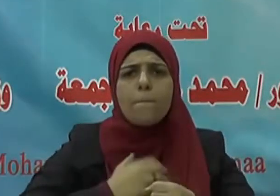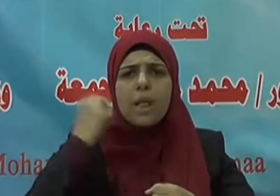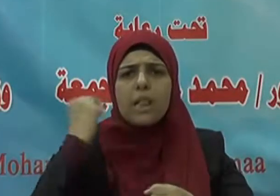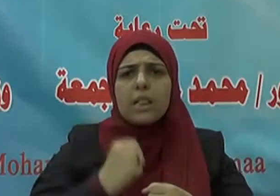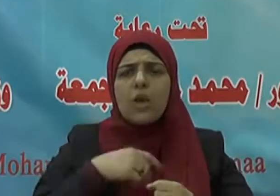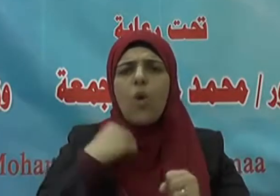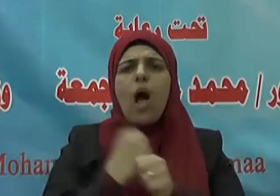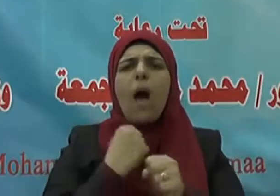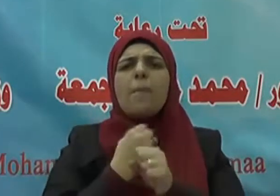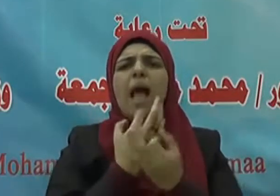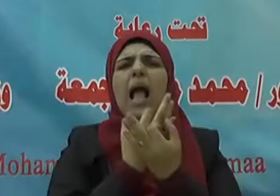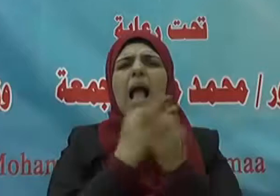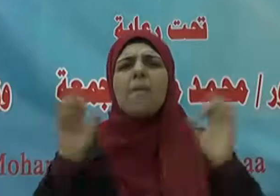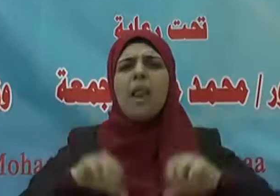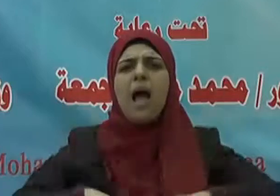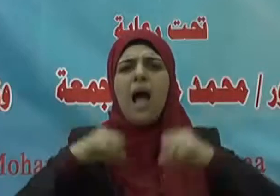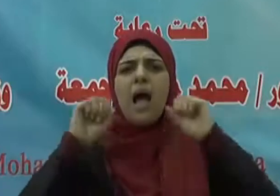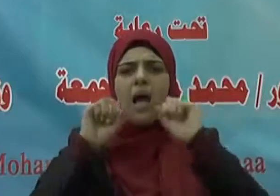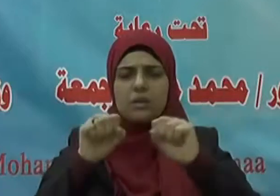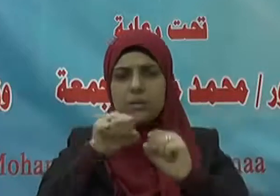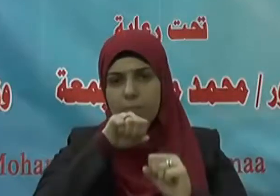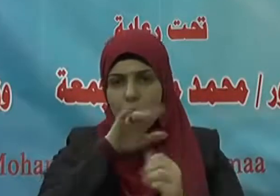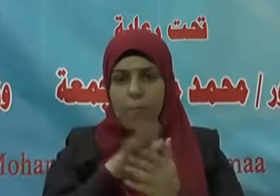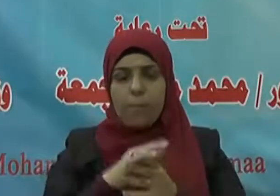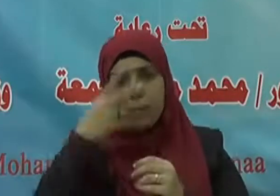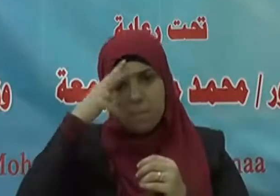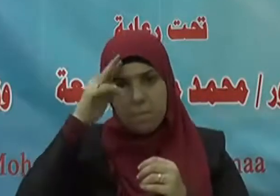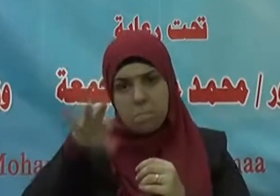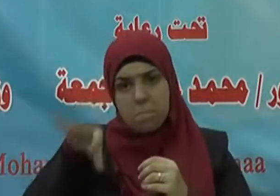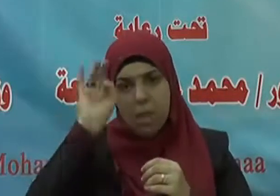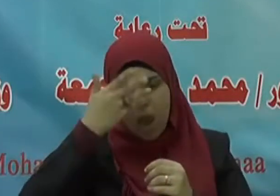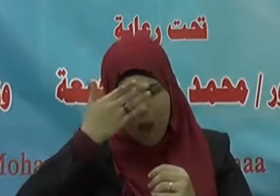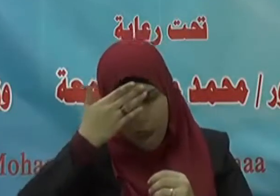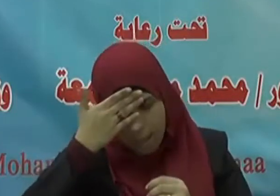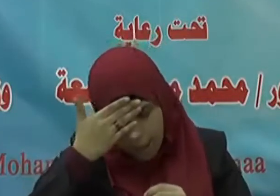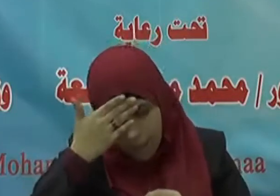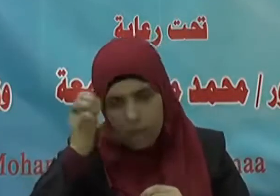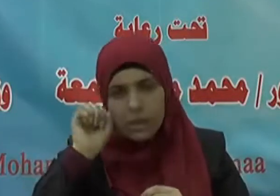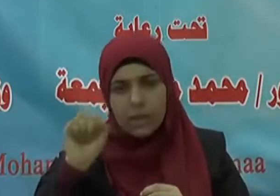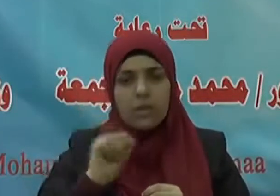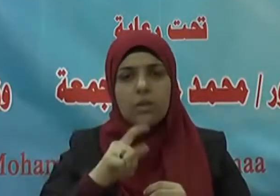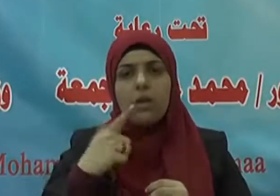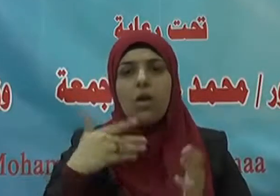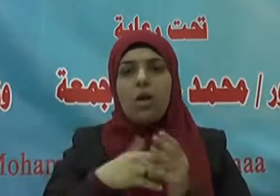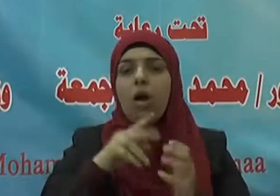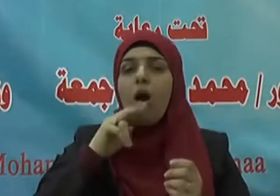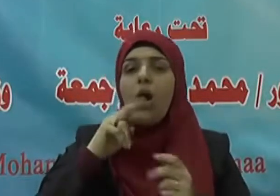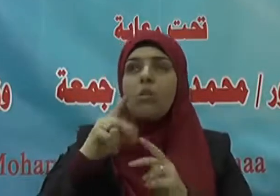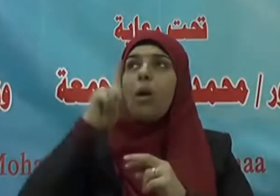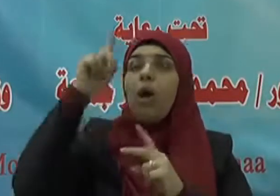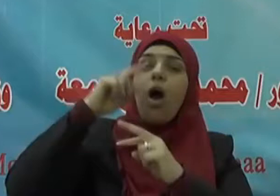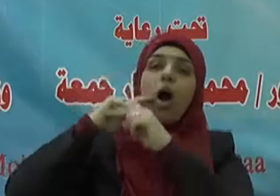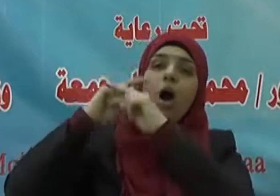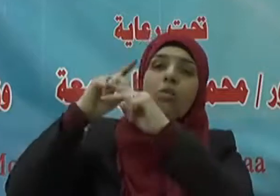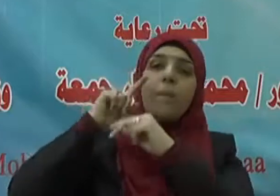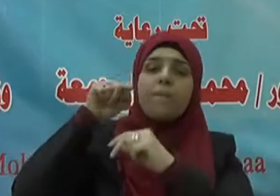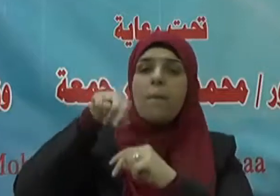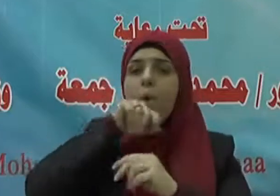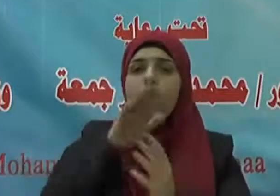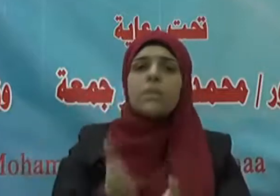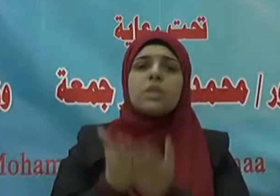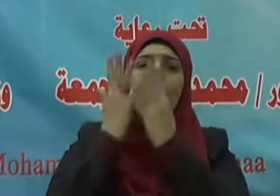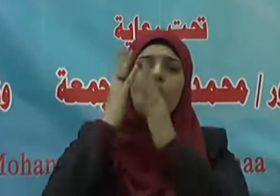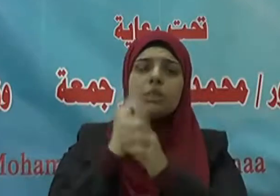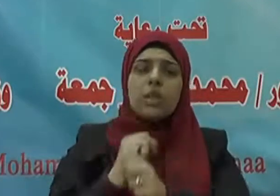في كل شؤون حياته ومنها عبادته فقد خاطبه ربه